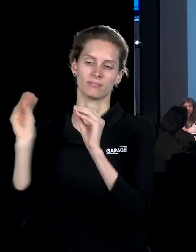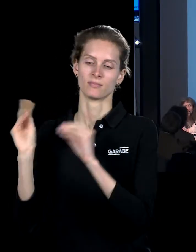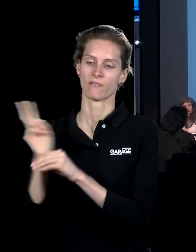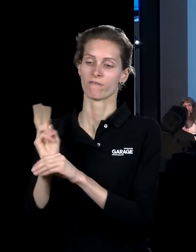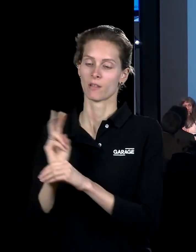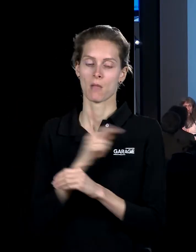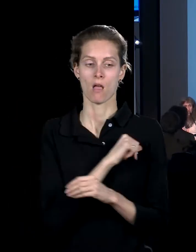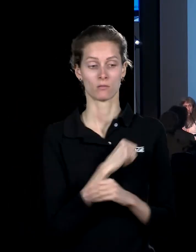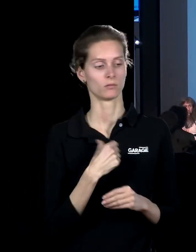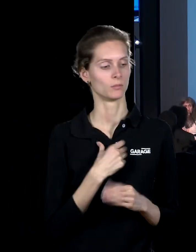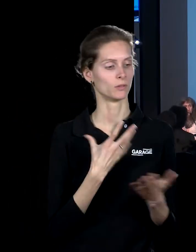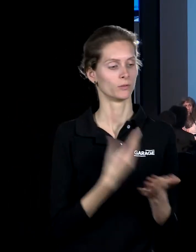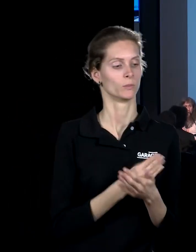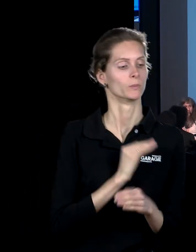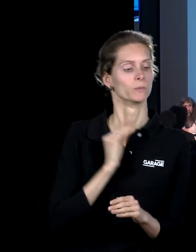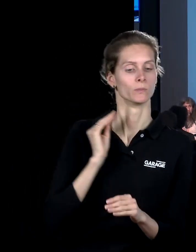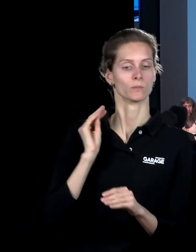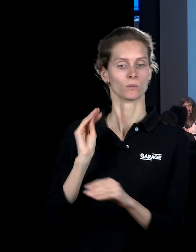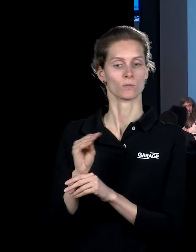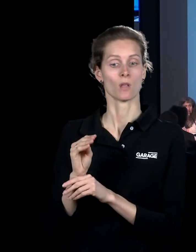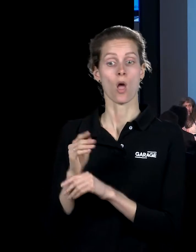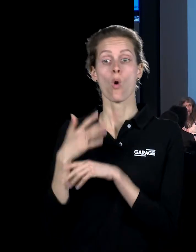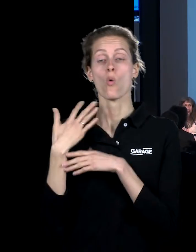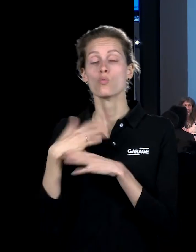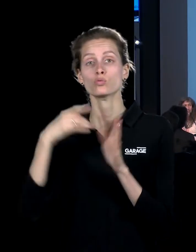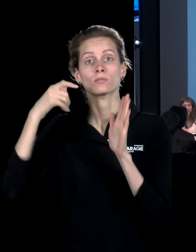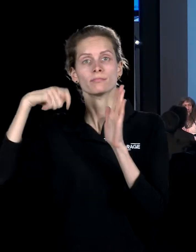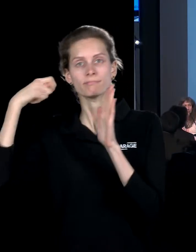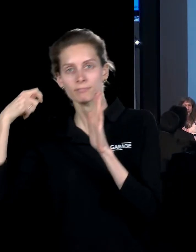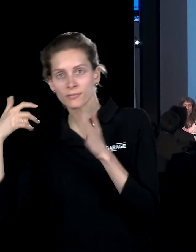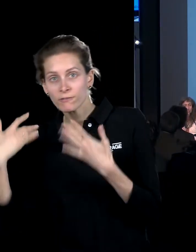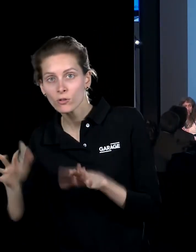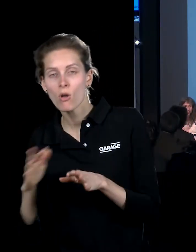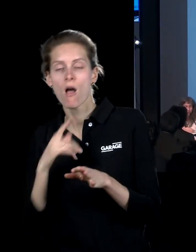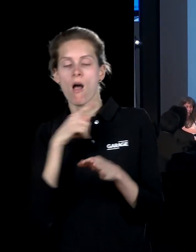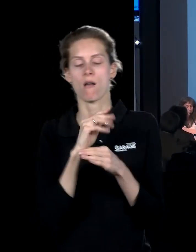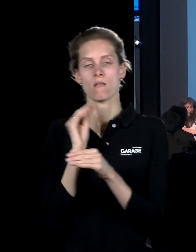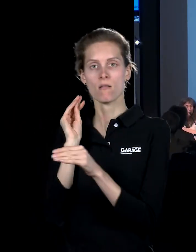смещая уже существующую, уже снятую реальность, и таким образом делая ее реальность,